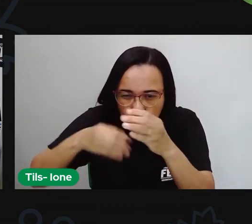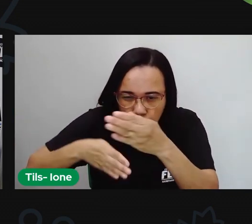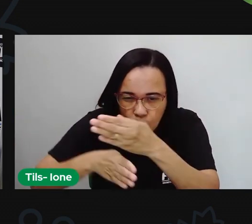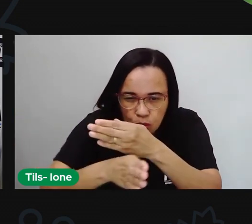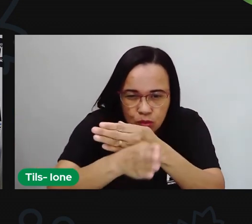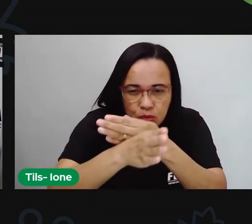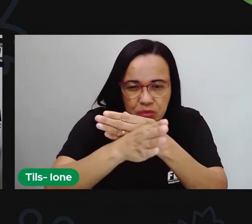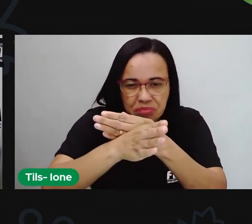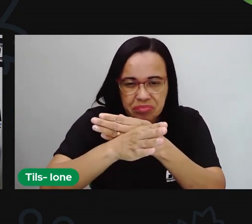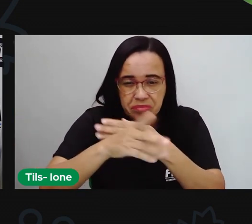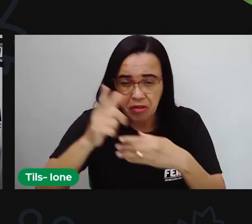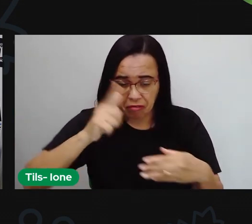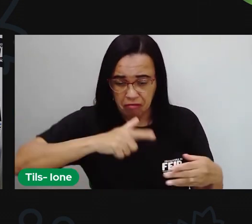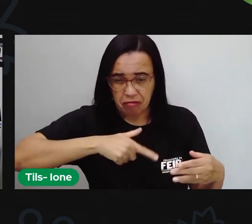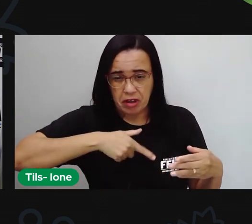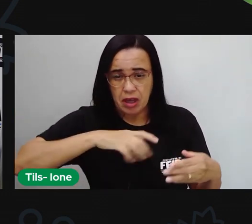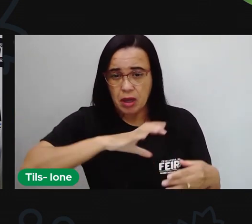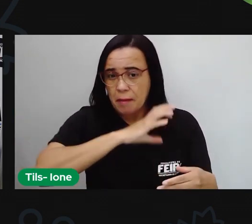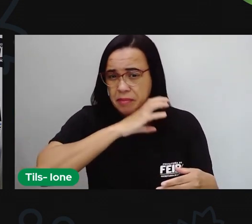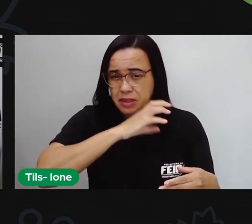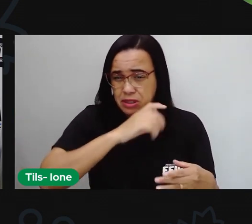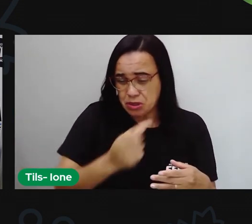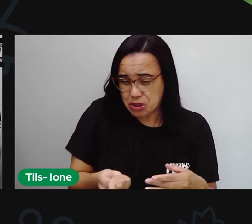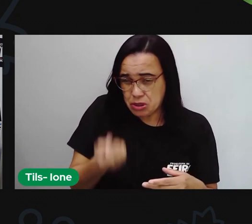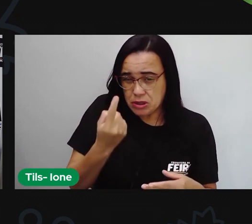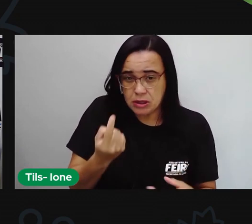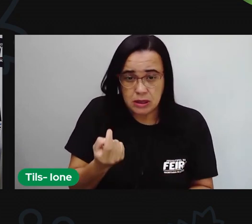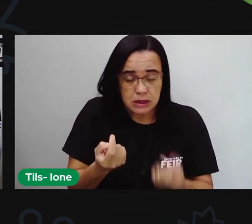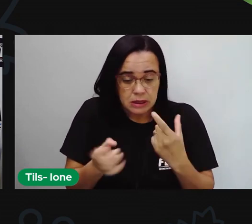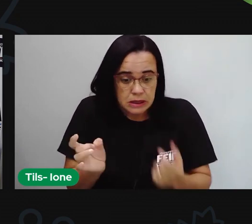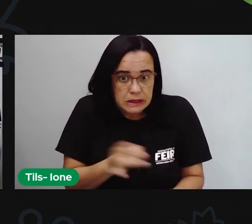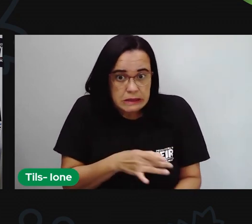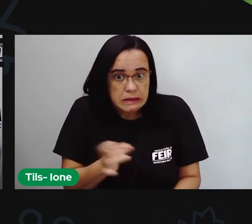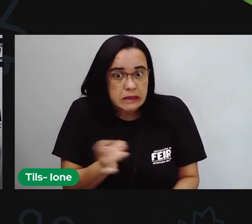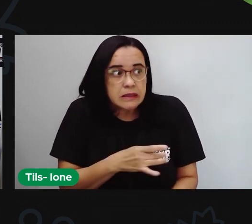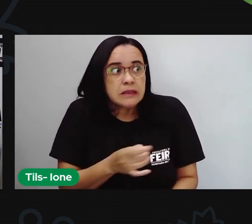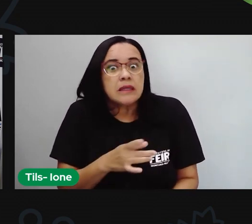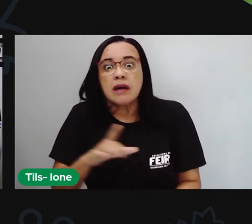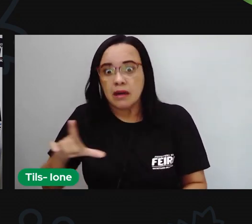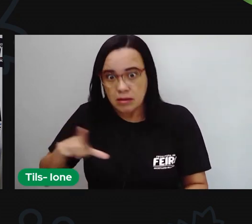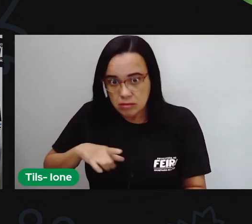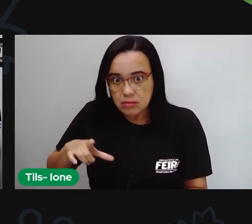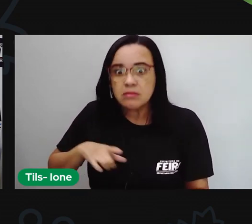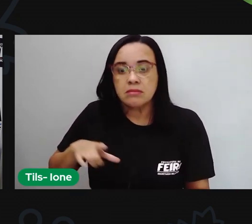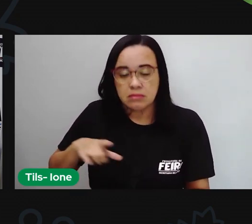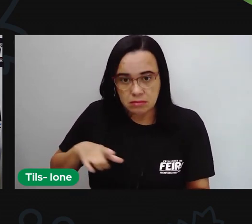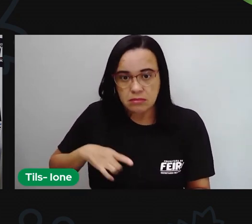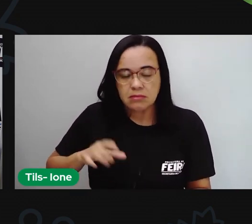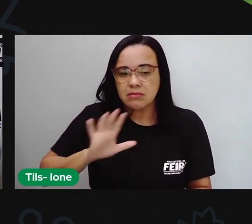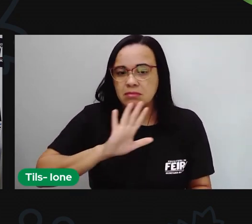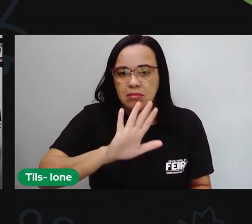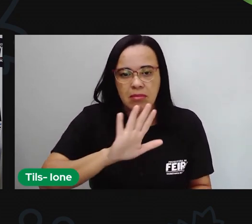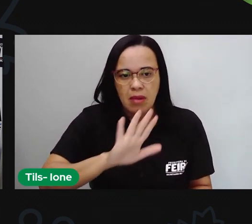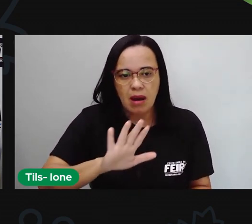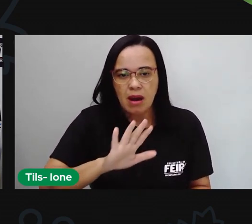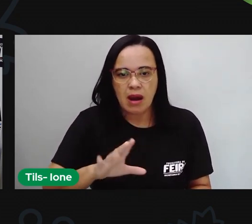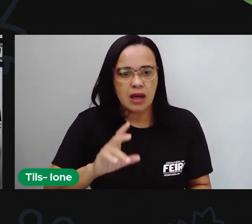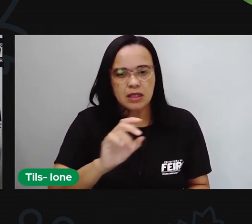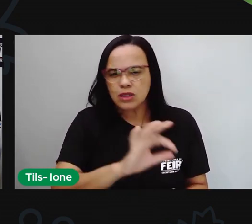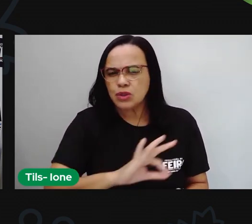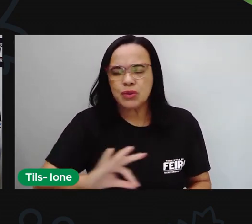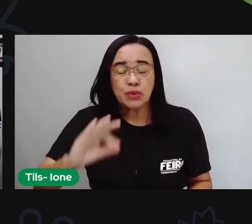assustadores. Dava medo? Ah, se dava! Mas o resto era tão